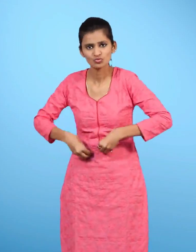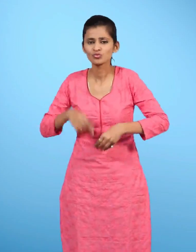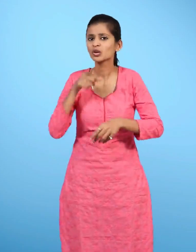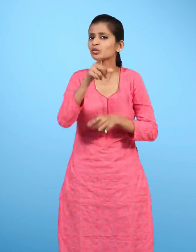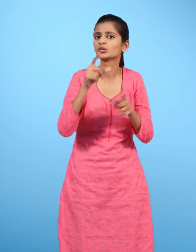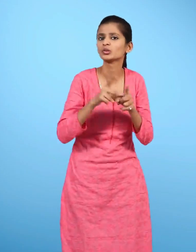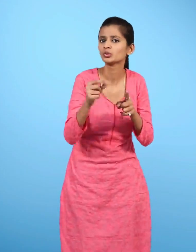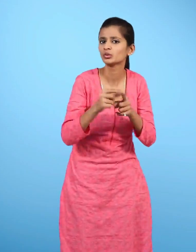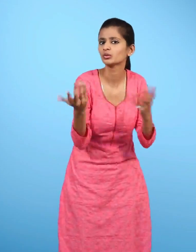है